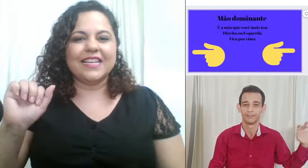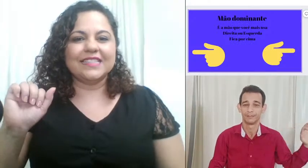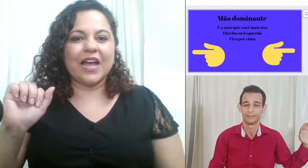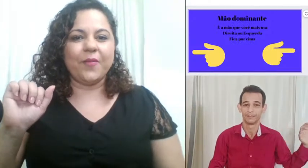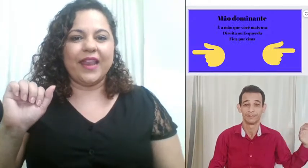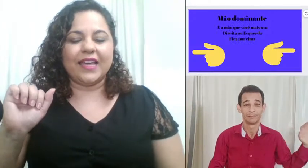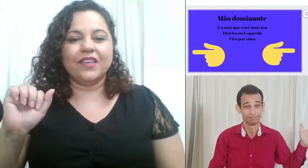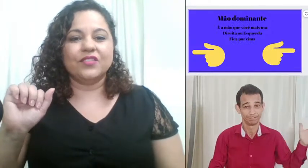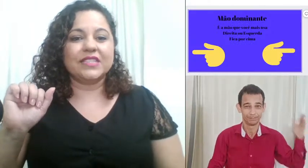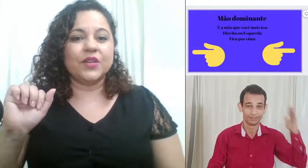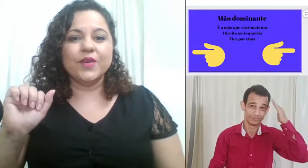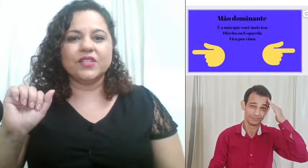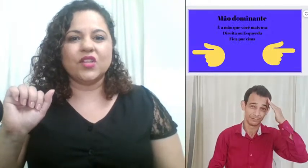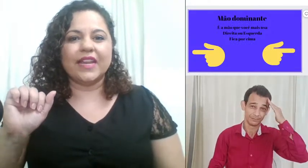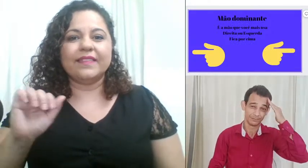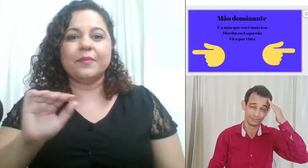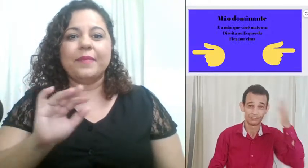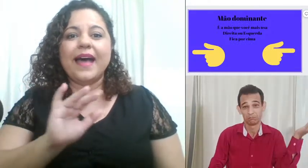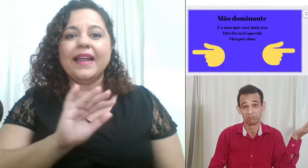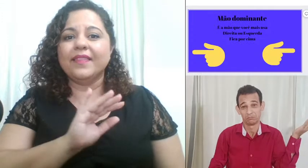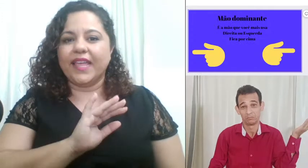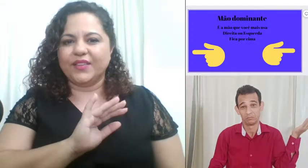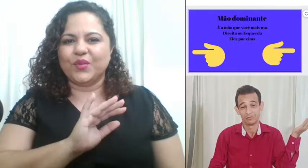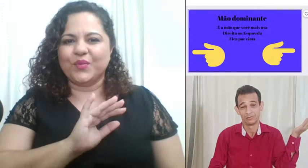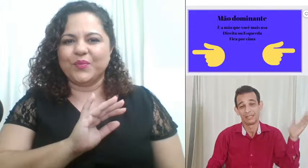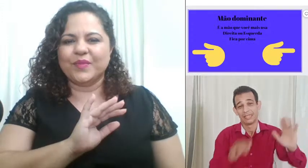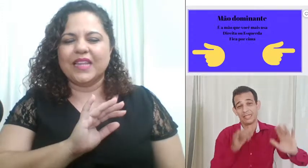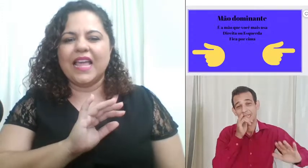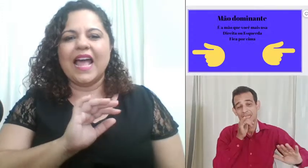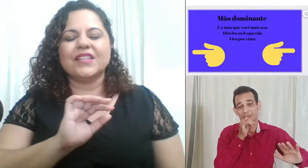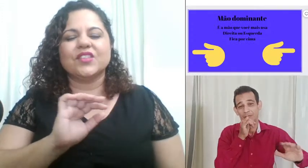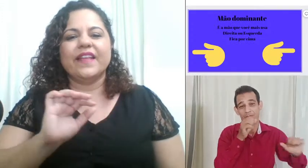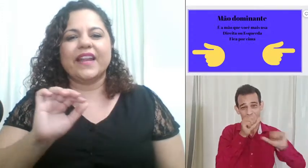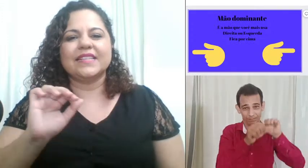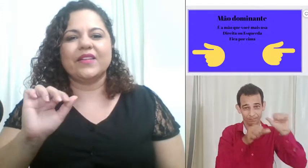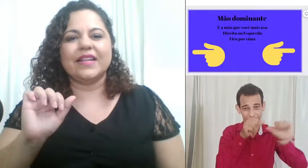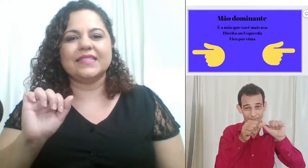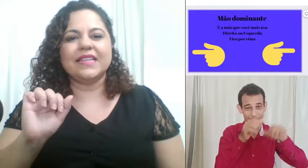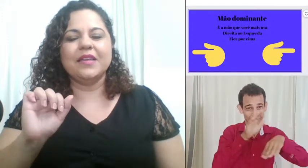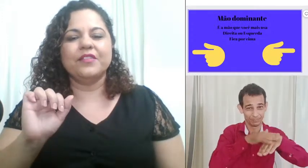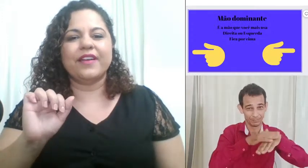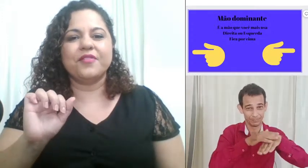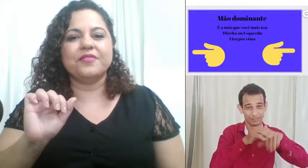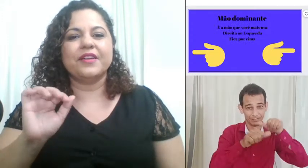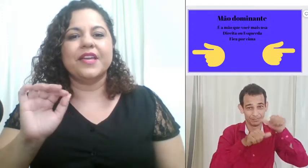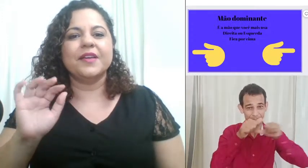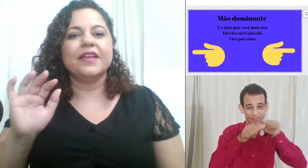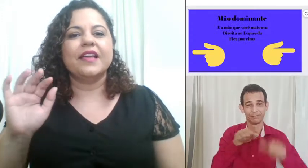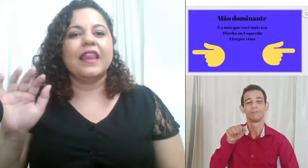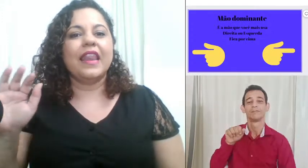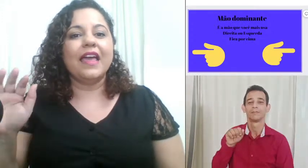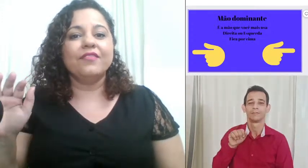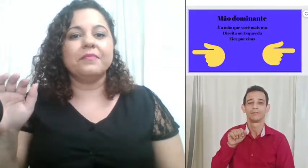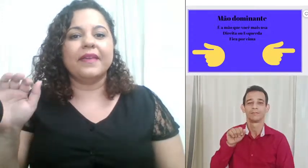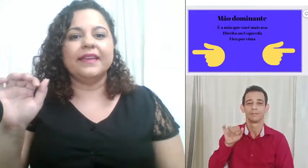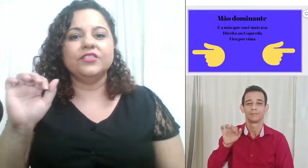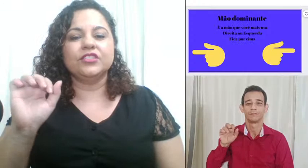está com ela aqui você nunca soletra para dentro a soletração ela sempre vai ocorrer levemente